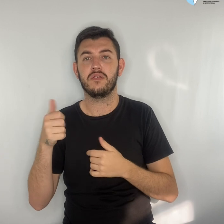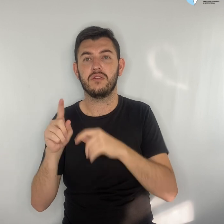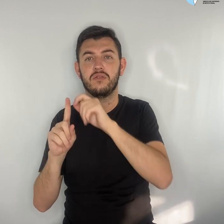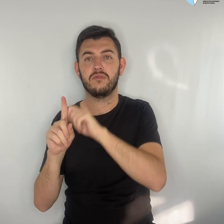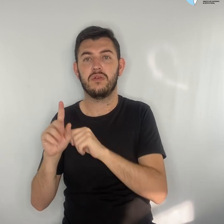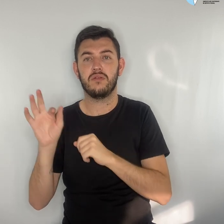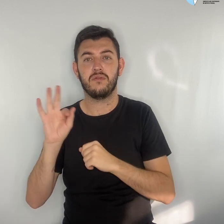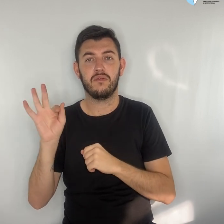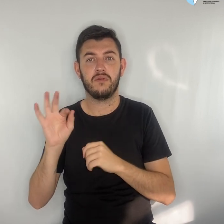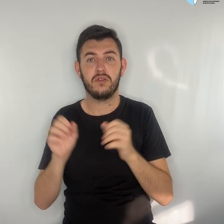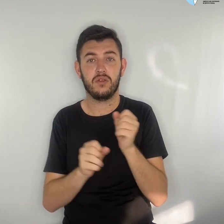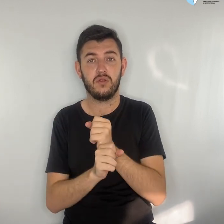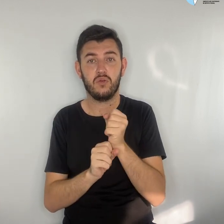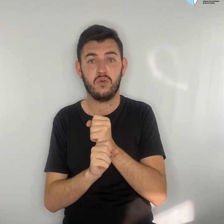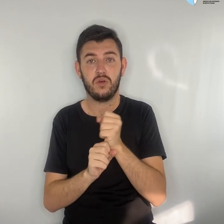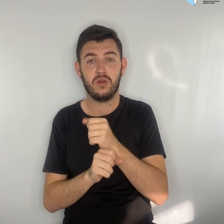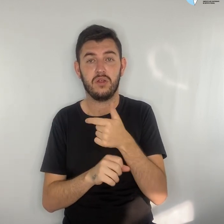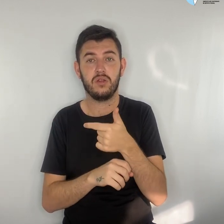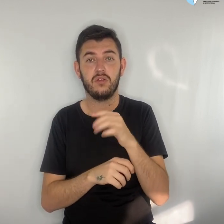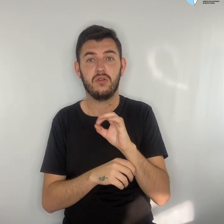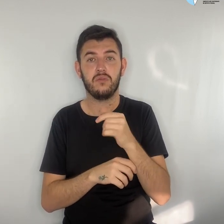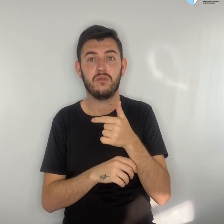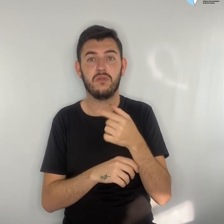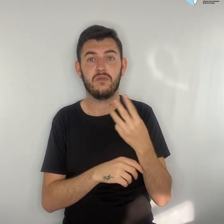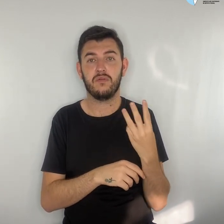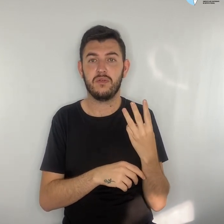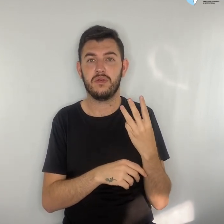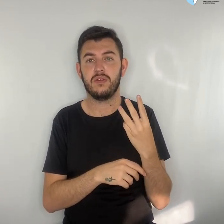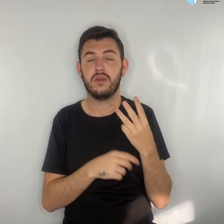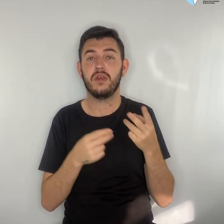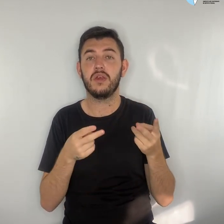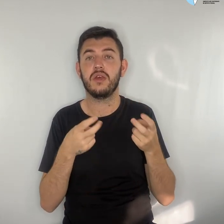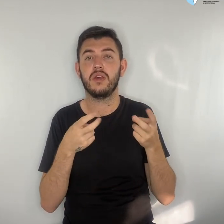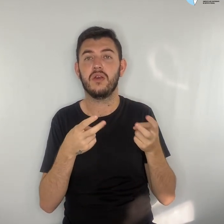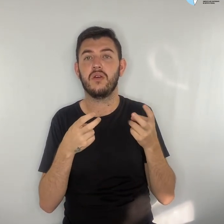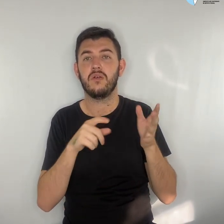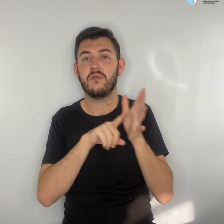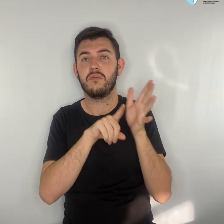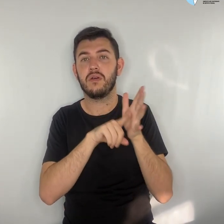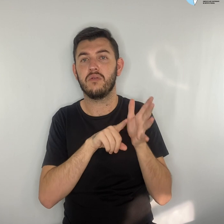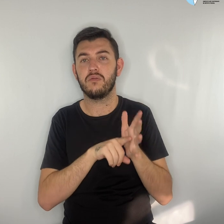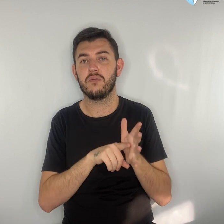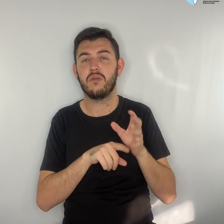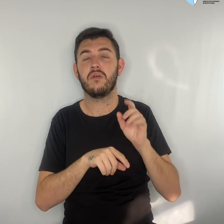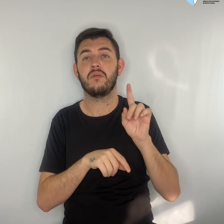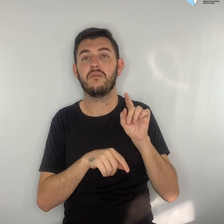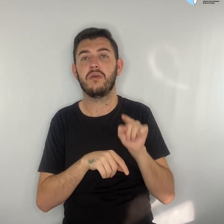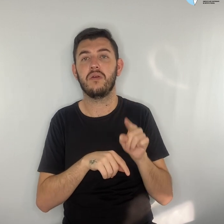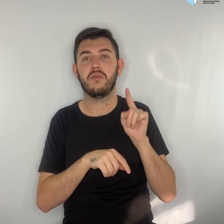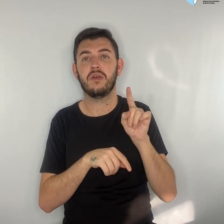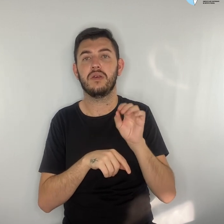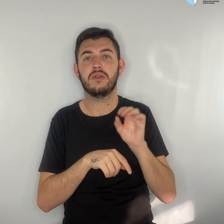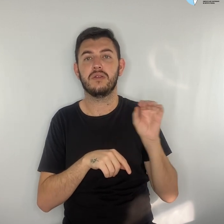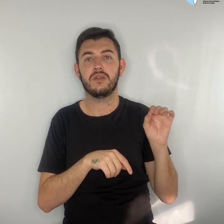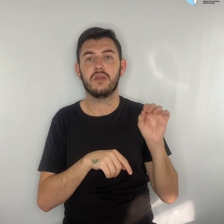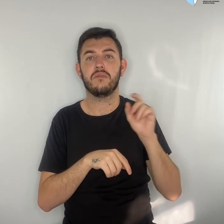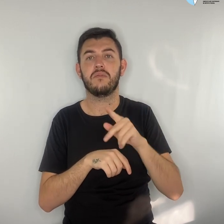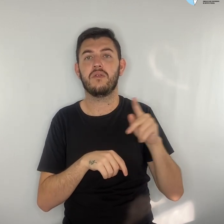2023 e ouviu 1.100 professores da rede estadual, 1.250